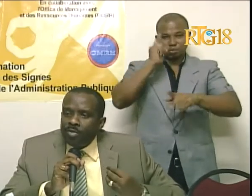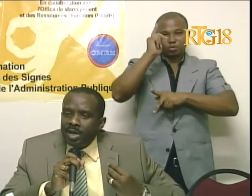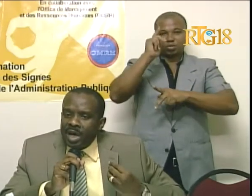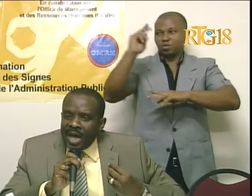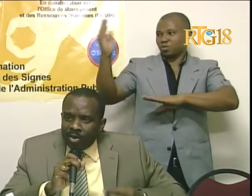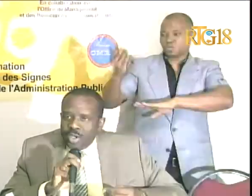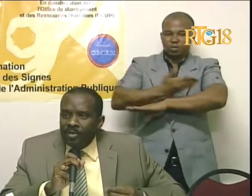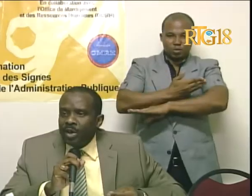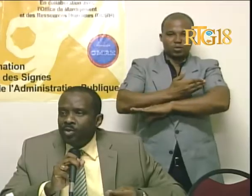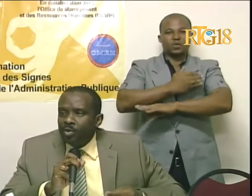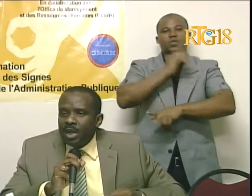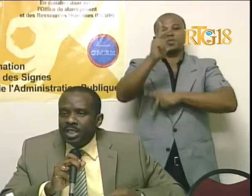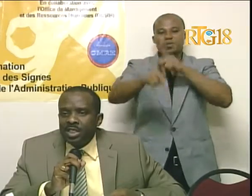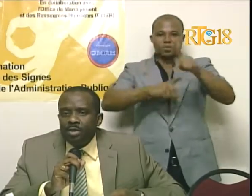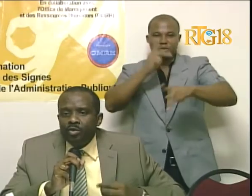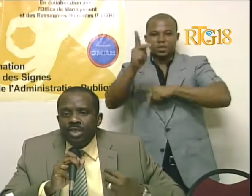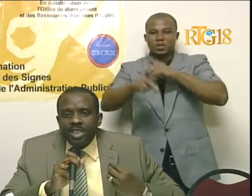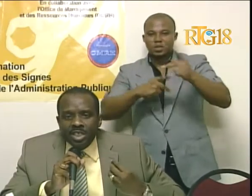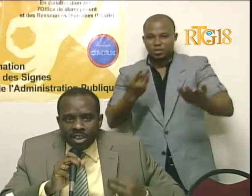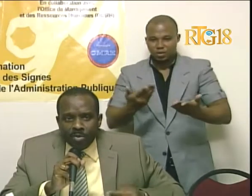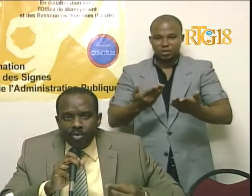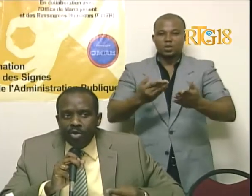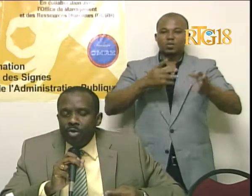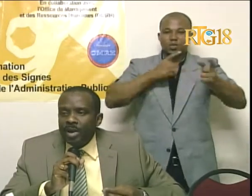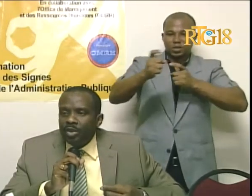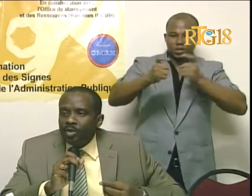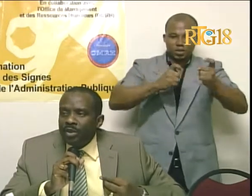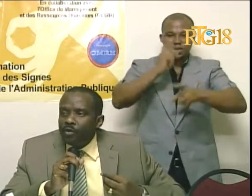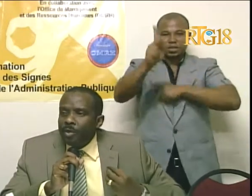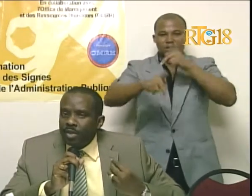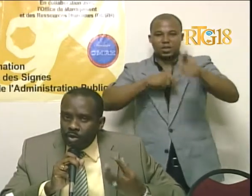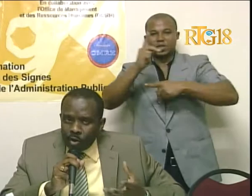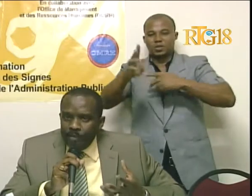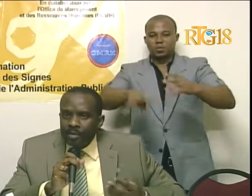konvenableman, aksey avèk koutouazi, pou n dirije moun yo,